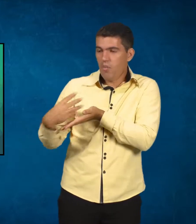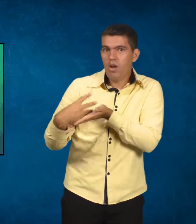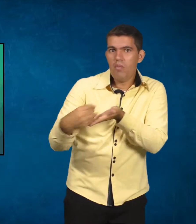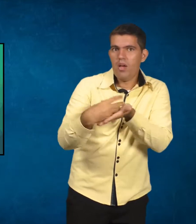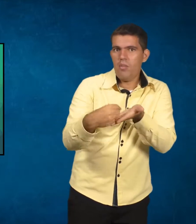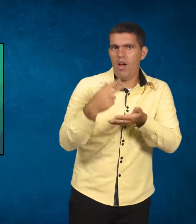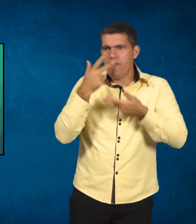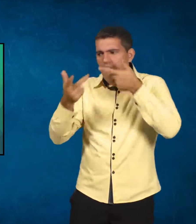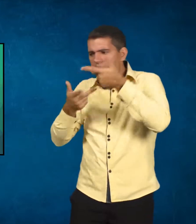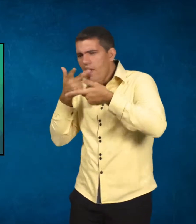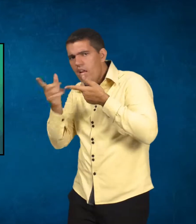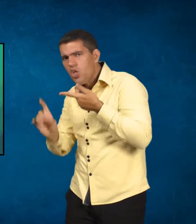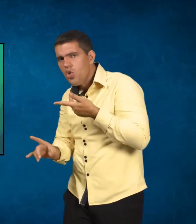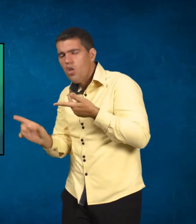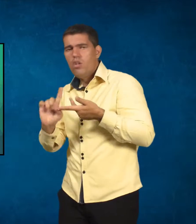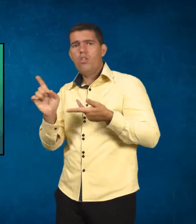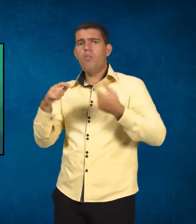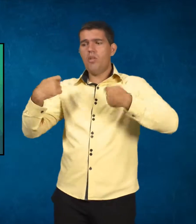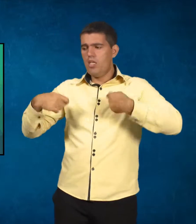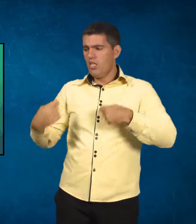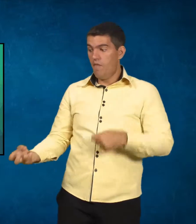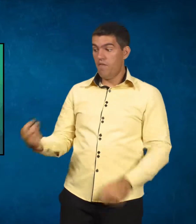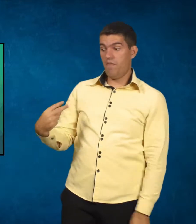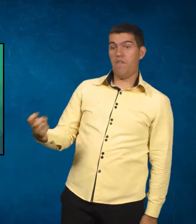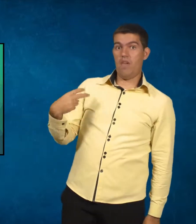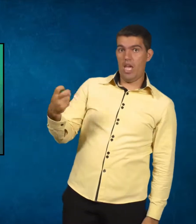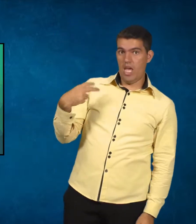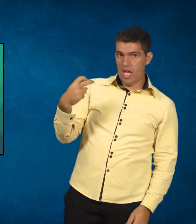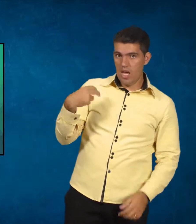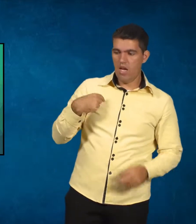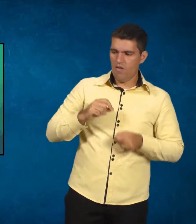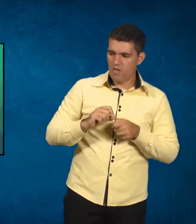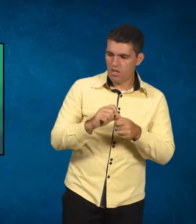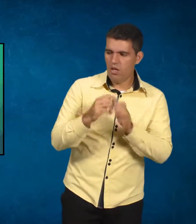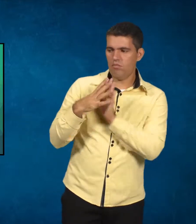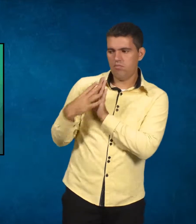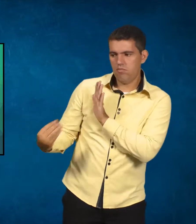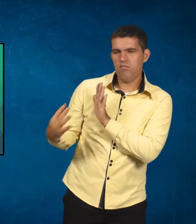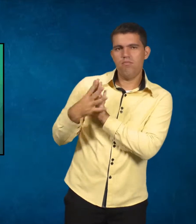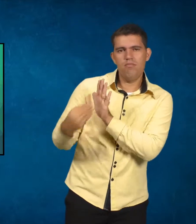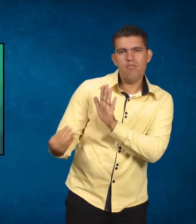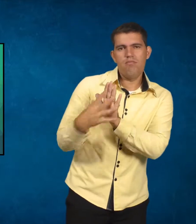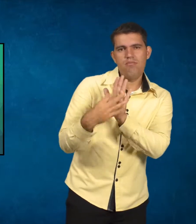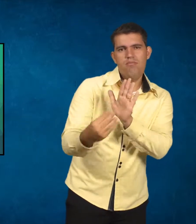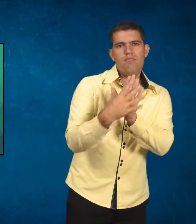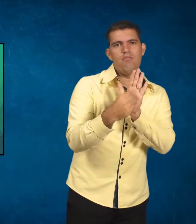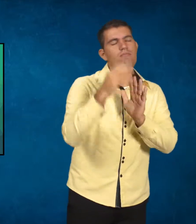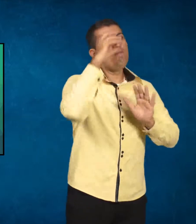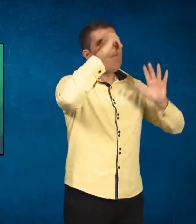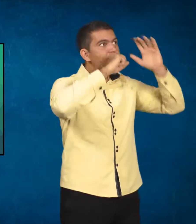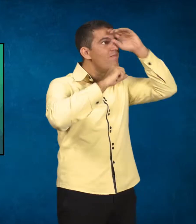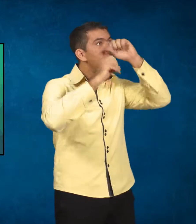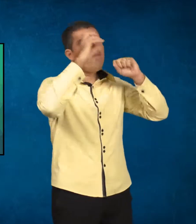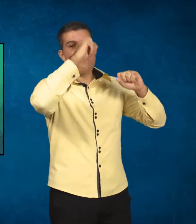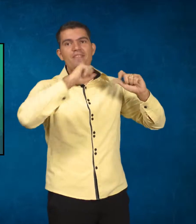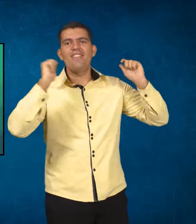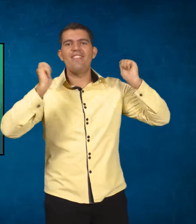Ela aprende imitando, ela imita um fazer do outro, ela vai fazendo e aquilo ela vai aprendendo por meio da ação.